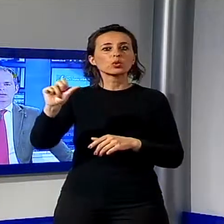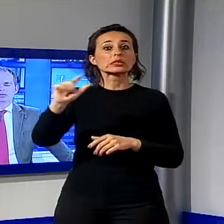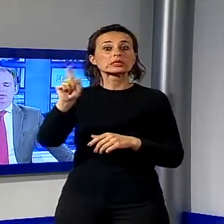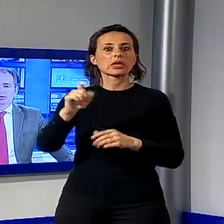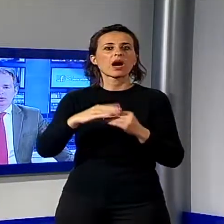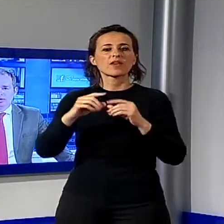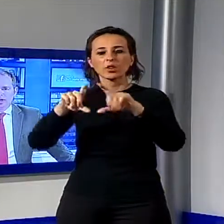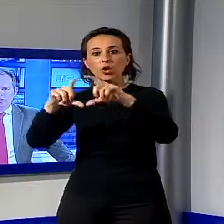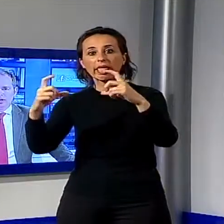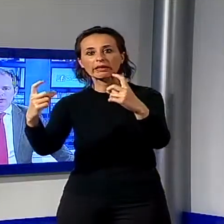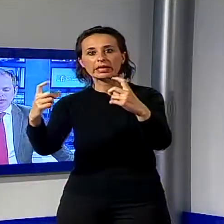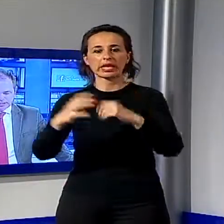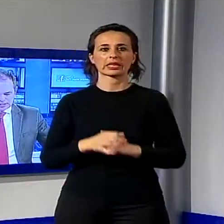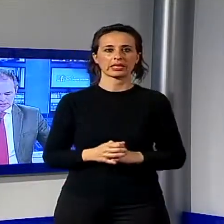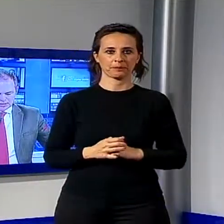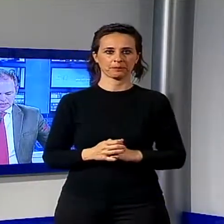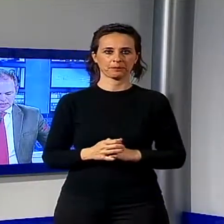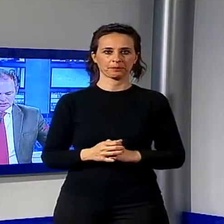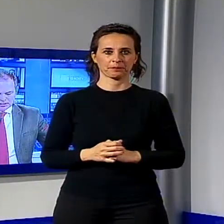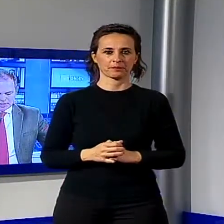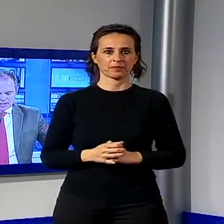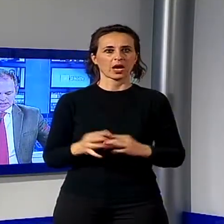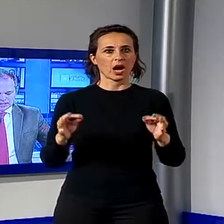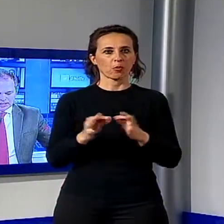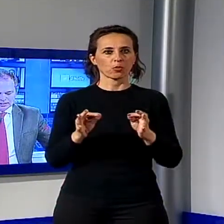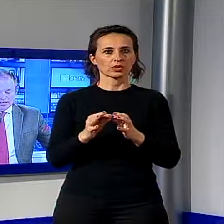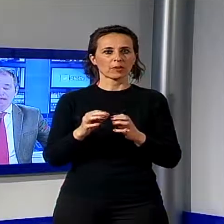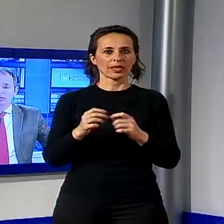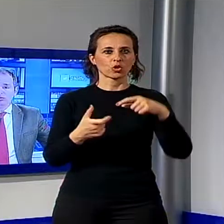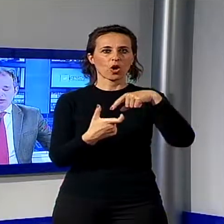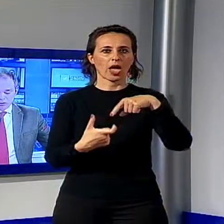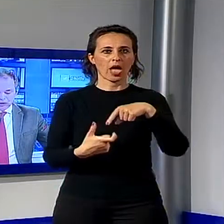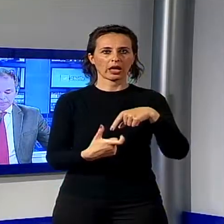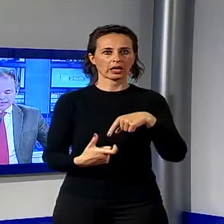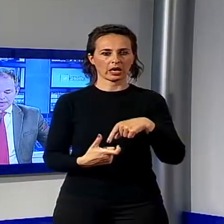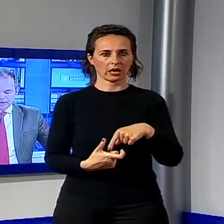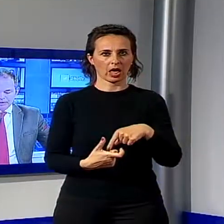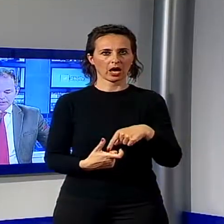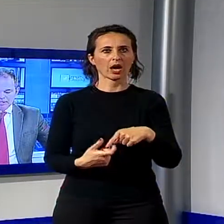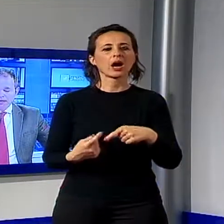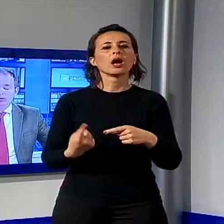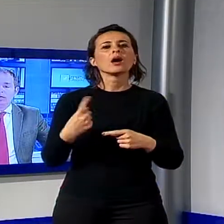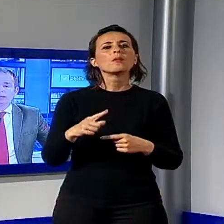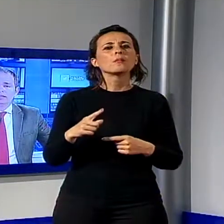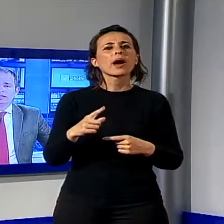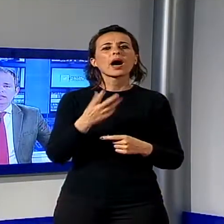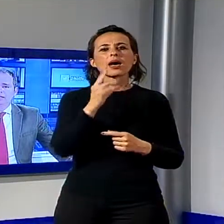'appuntamento con l'ancora di questa settimana si parla dell'arrivo di una denuncia penale per il taglio della pineta della